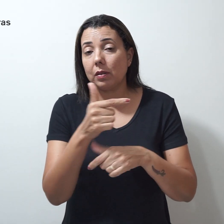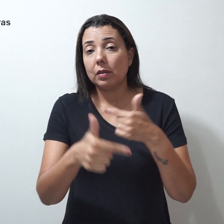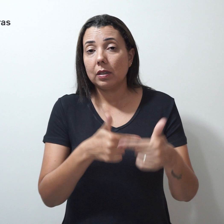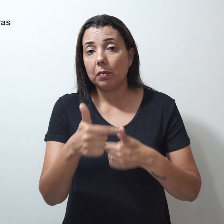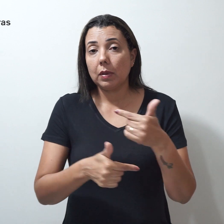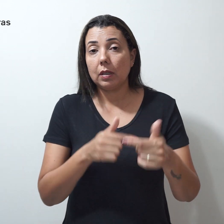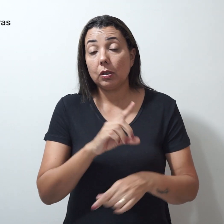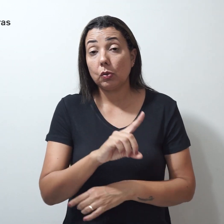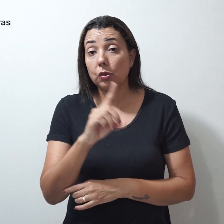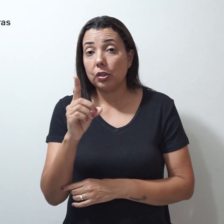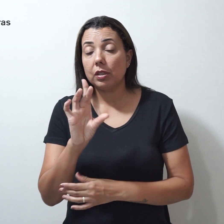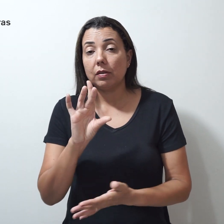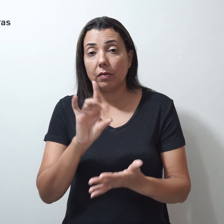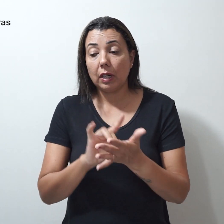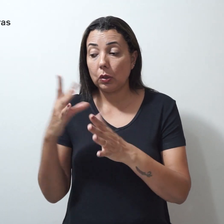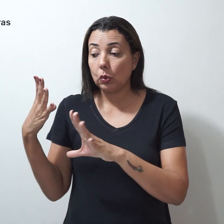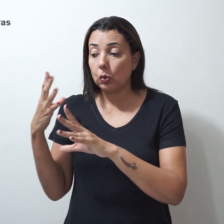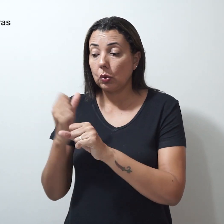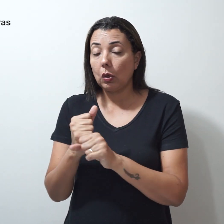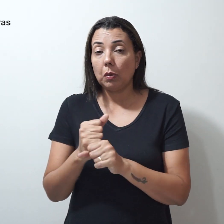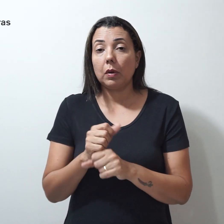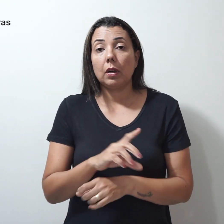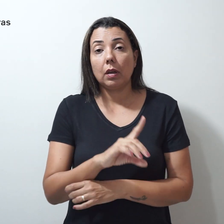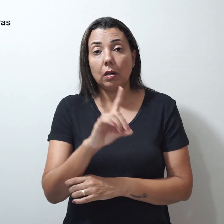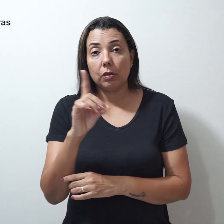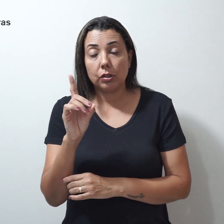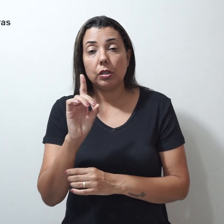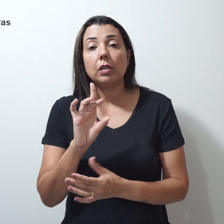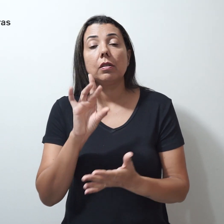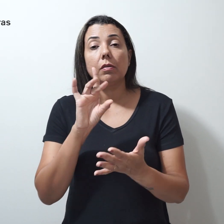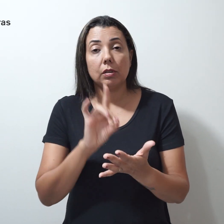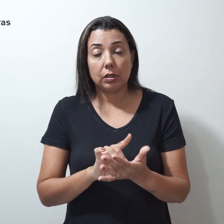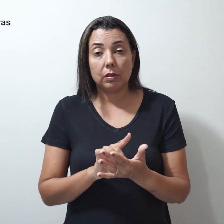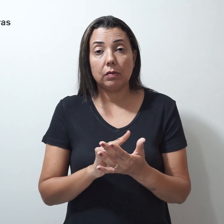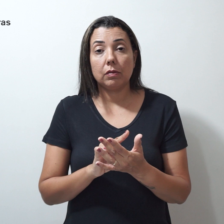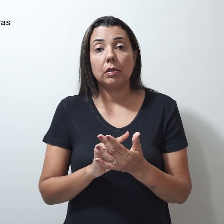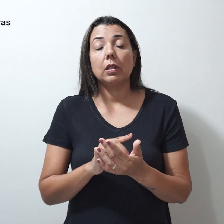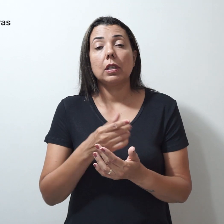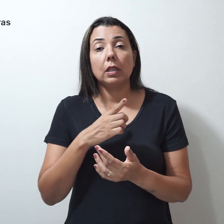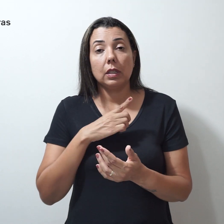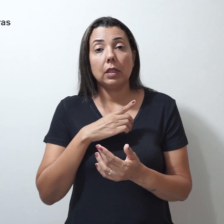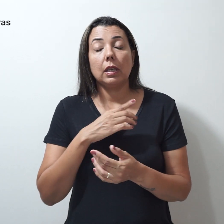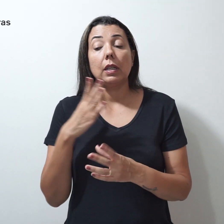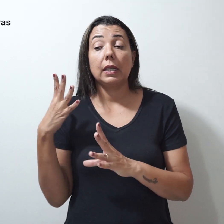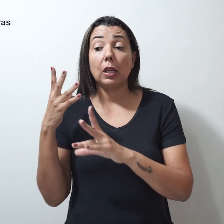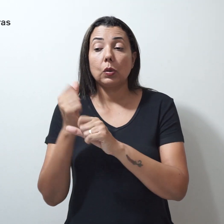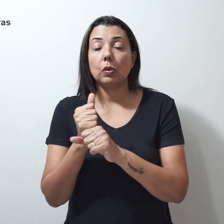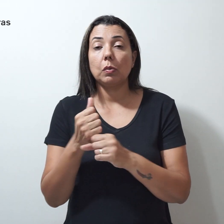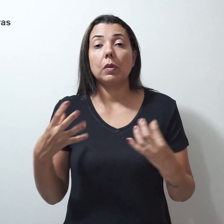os dias válidos serão somados aos dias de efetivo que sobraram na contagem de dias, dentro